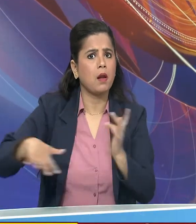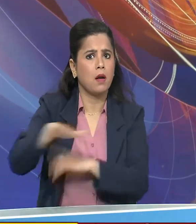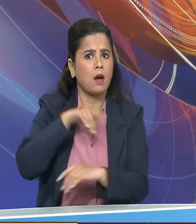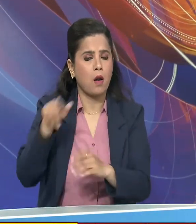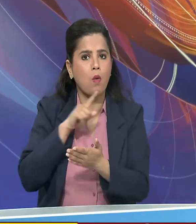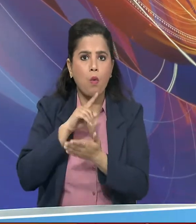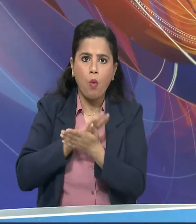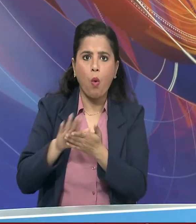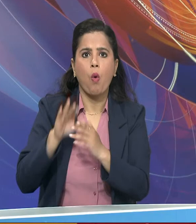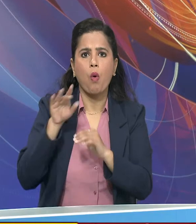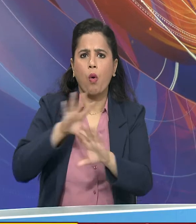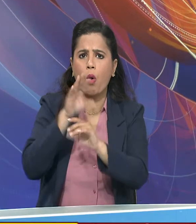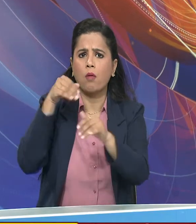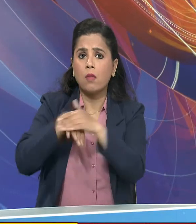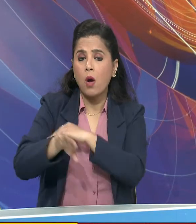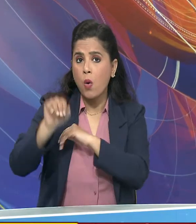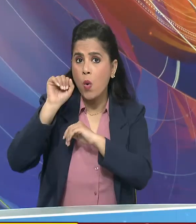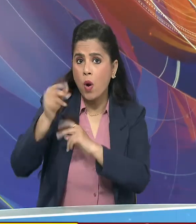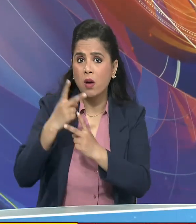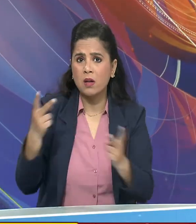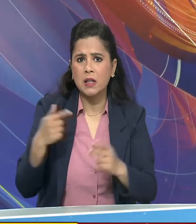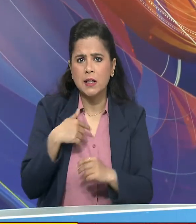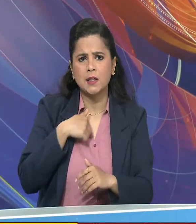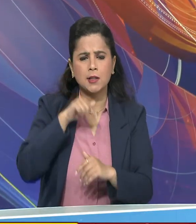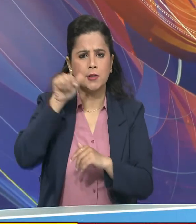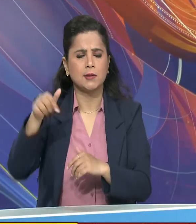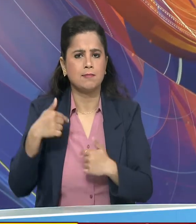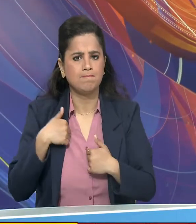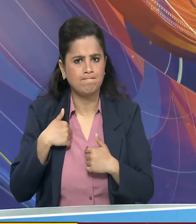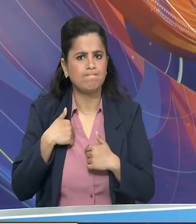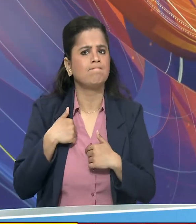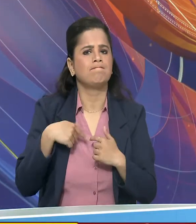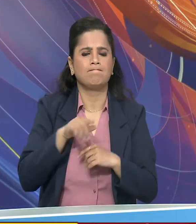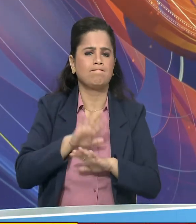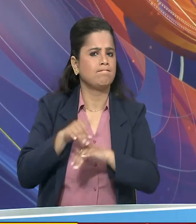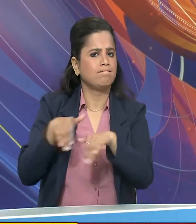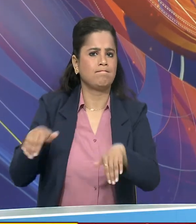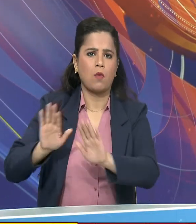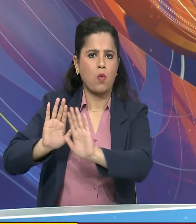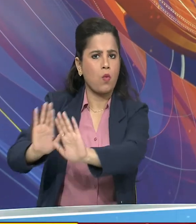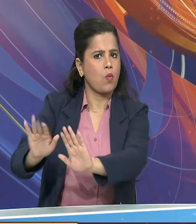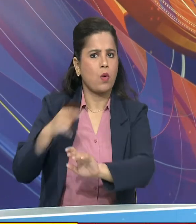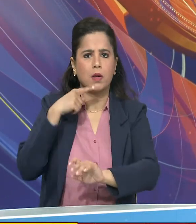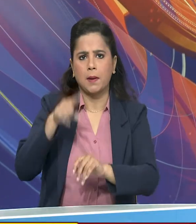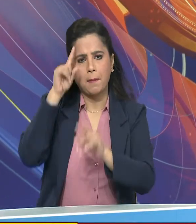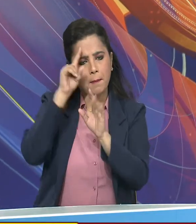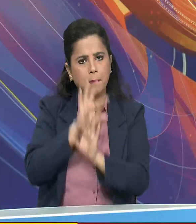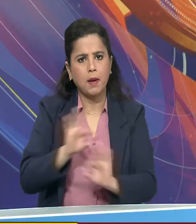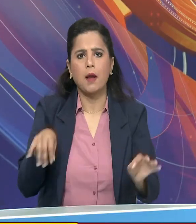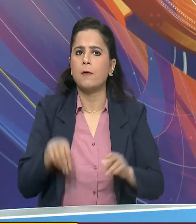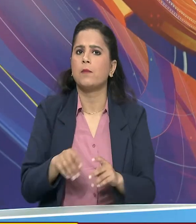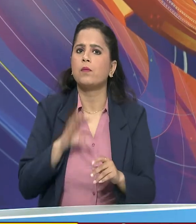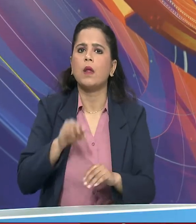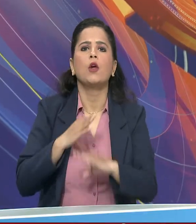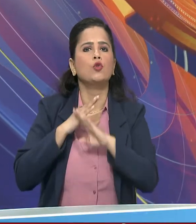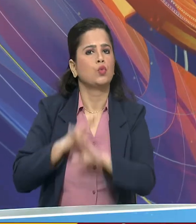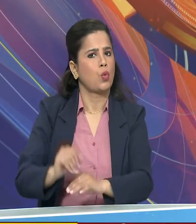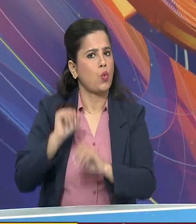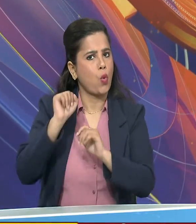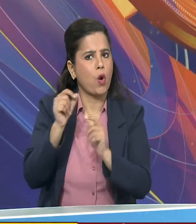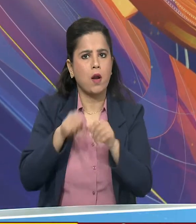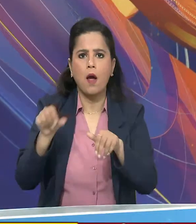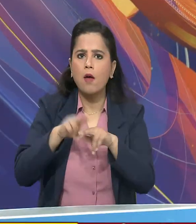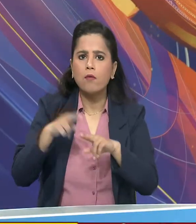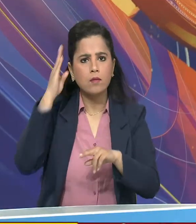और उसकी आंतुरिक मामलों में हर सक्षिप ना करने पर जोर देते हुए एक शानती पून और सुरक्ष्य अफगानिस्तान के लिए अपना